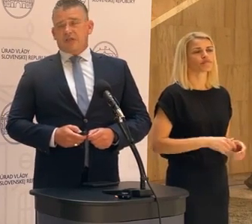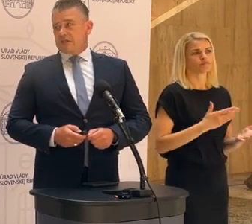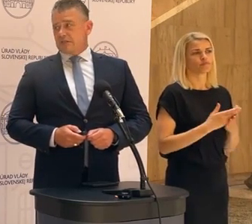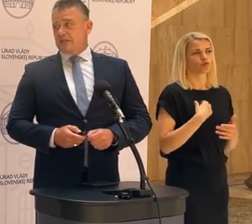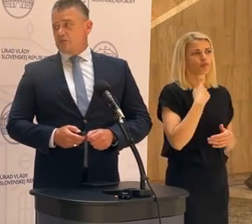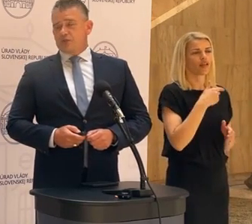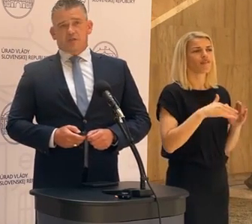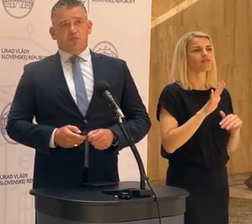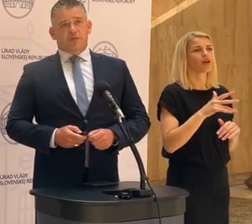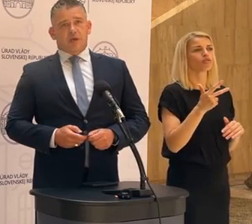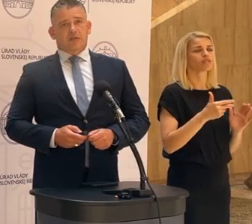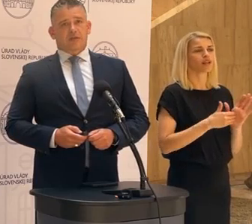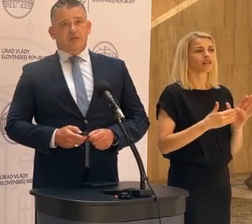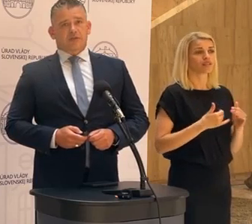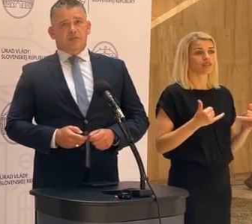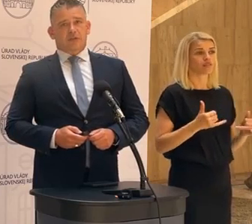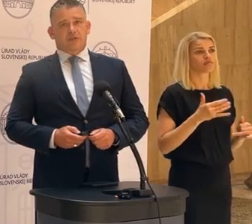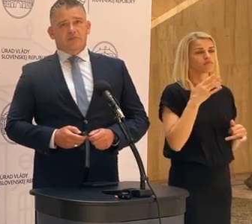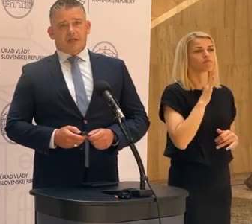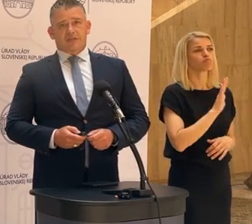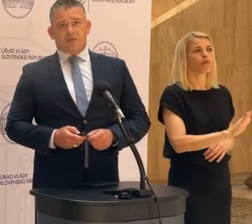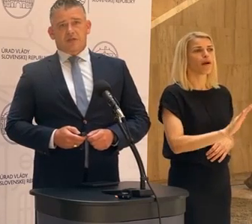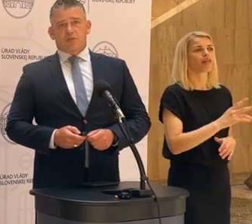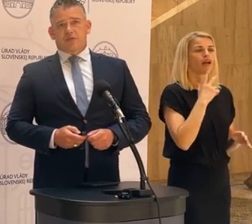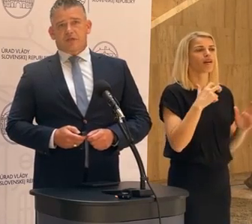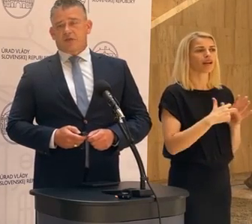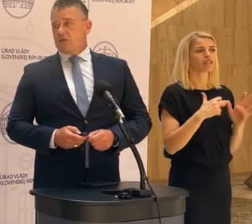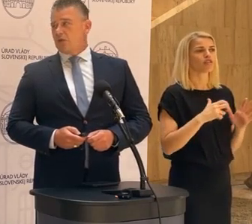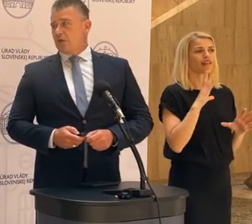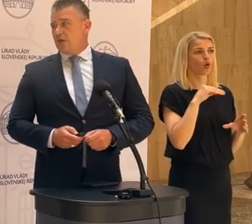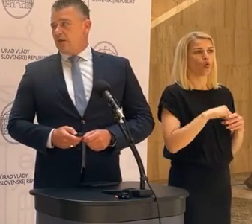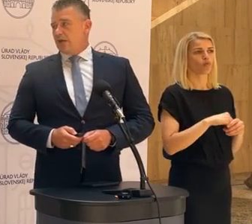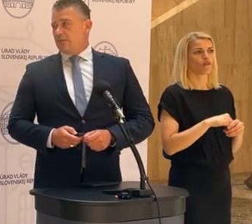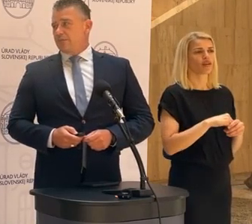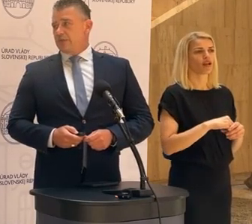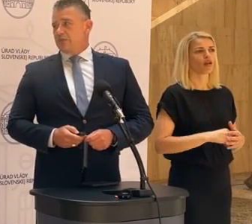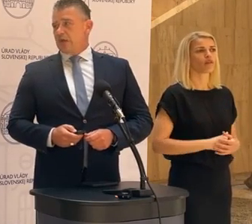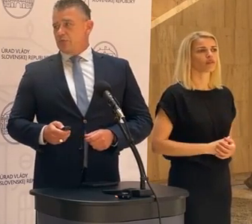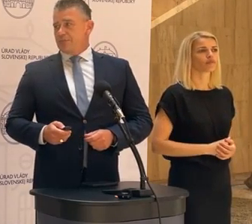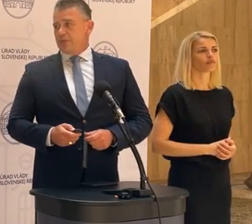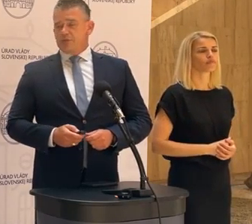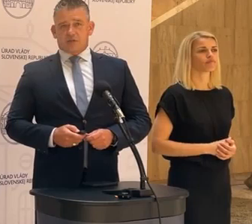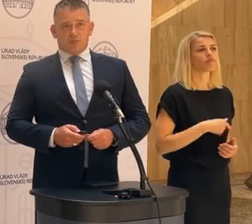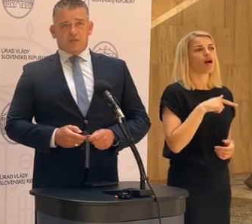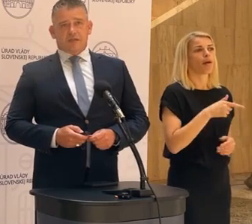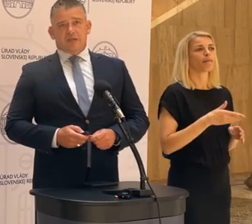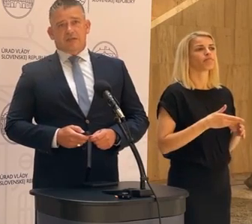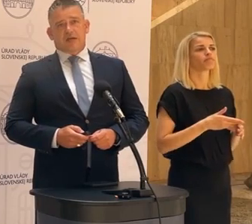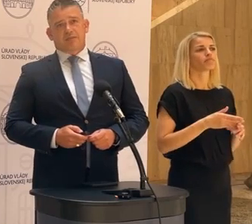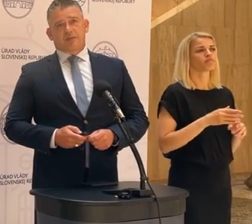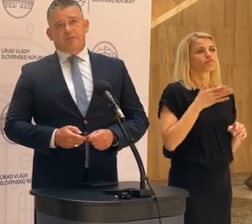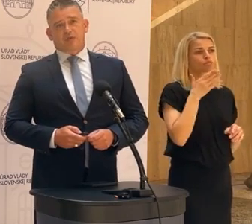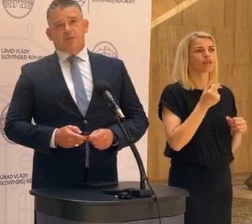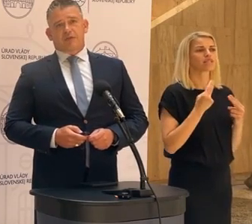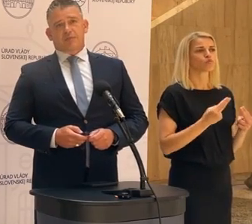vyše 30 tisíc už dnes bude mať registrovaných ubytovateľov a bude predbežná suma zatiaľ,